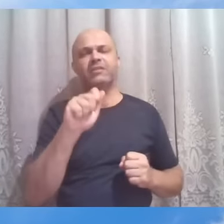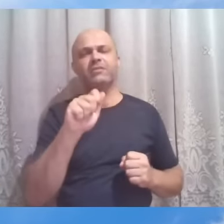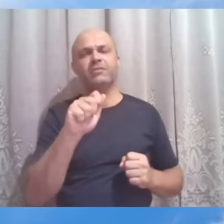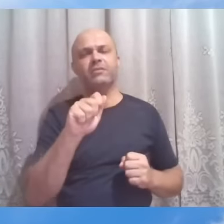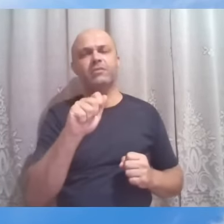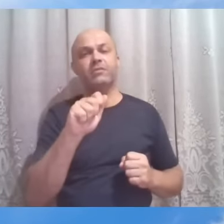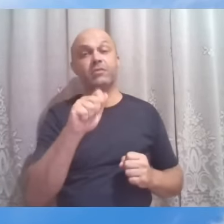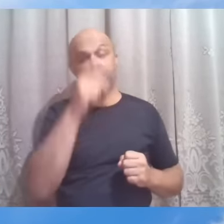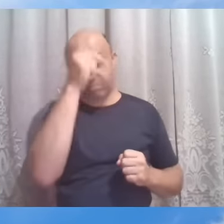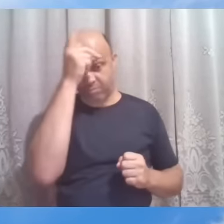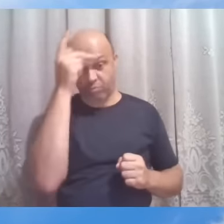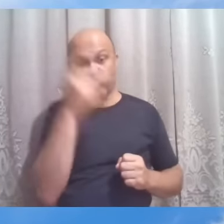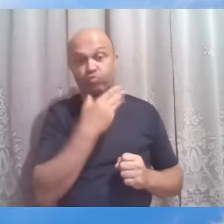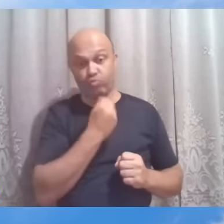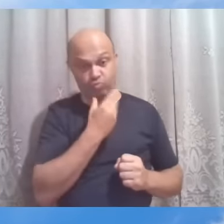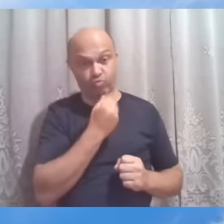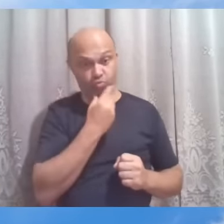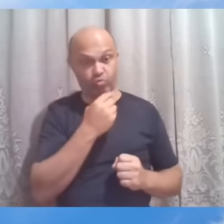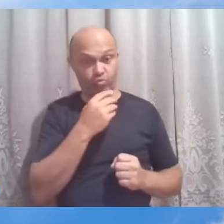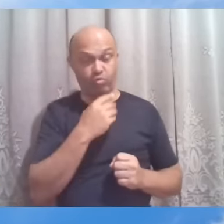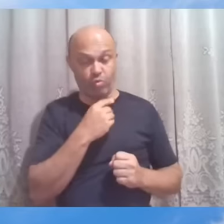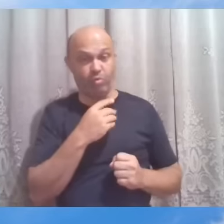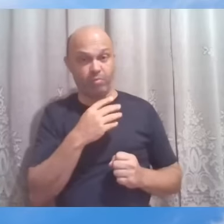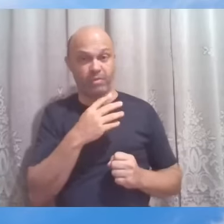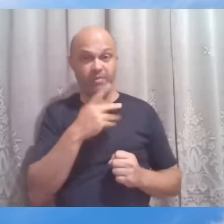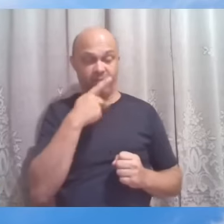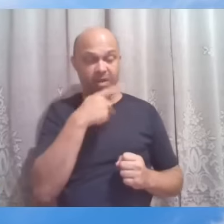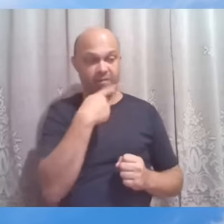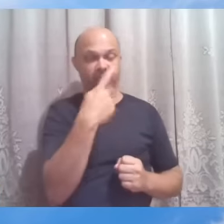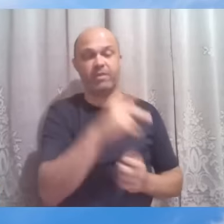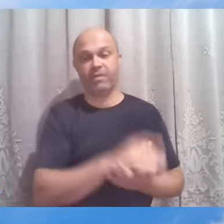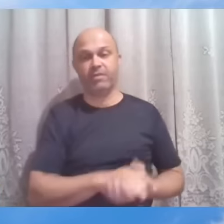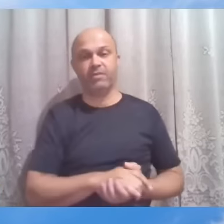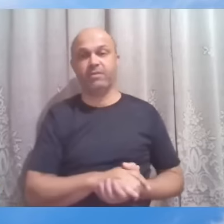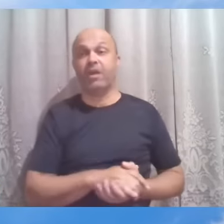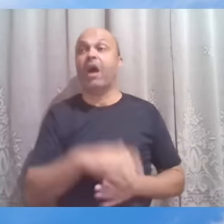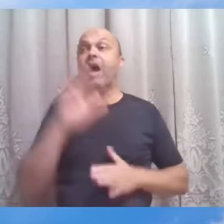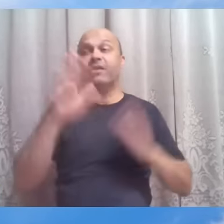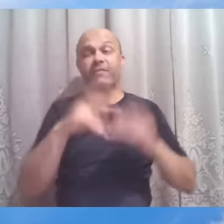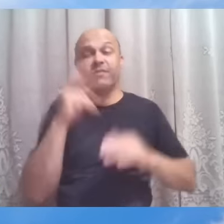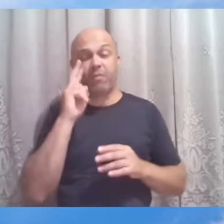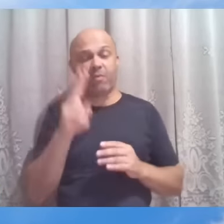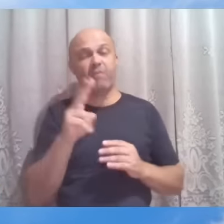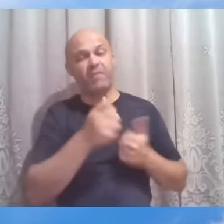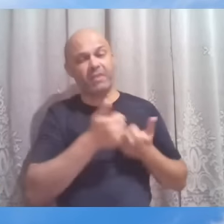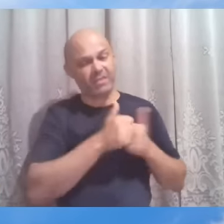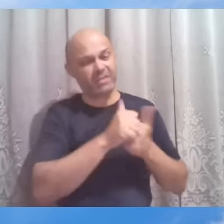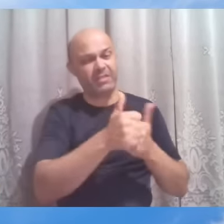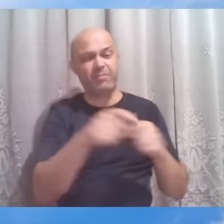Então, por vezes, nós nos veremos na condição dos discípulos aqui, ainda insensíveis.